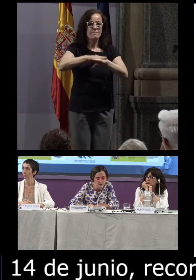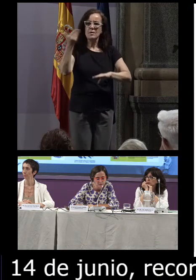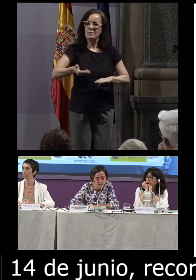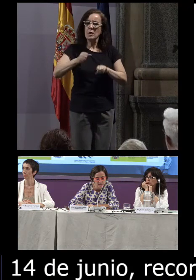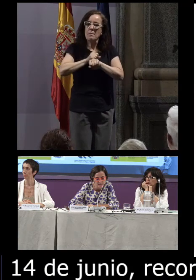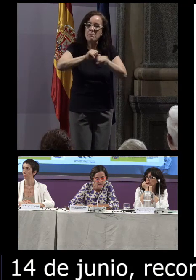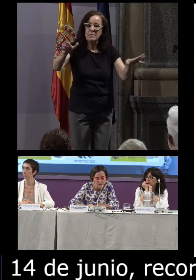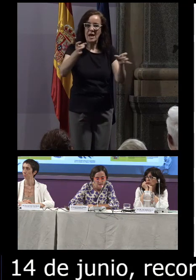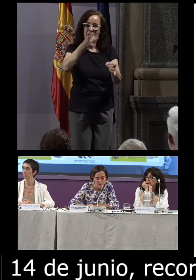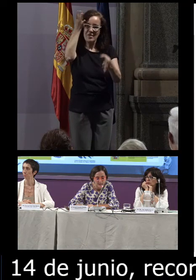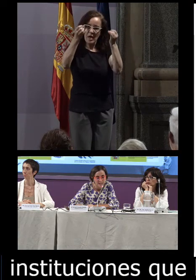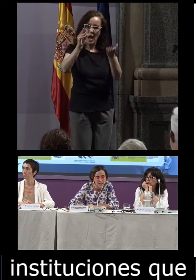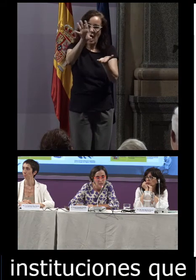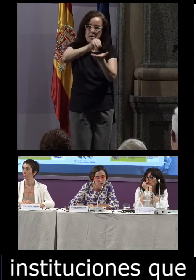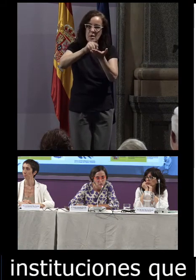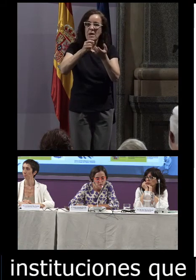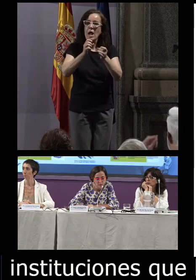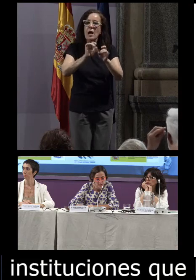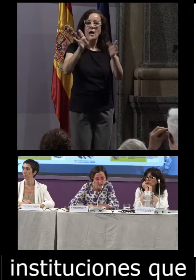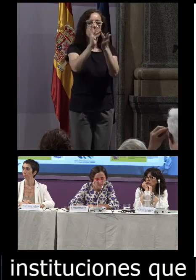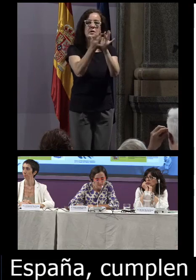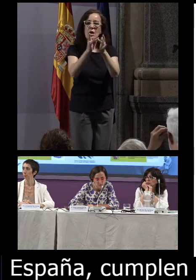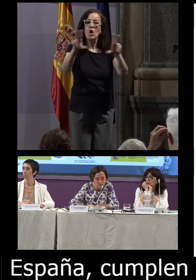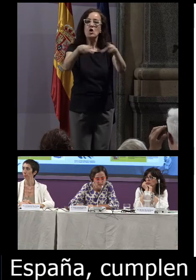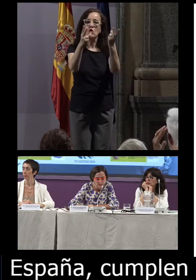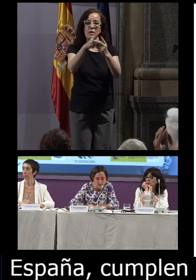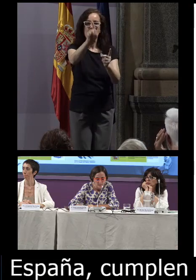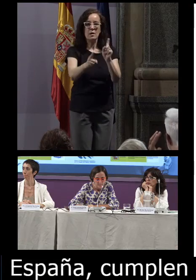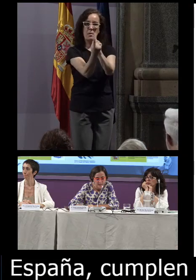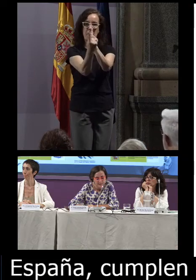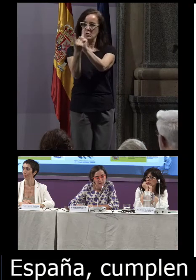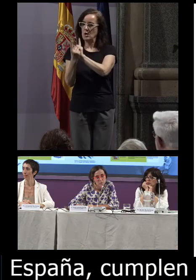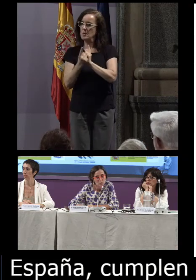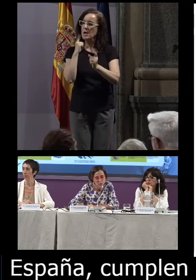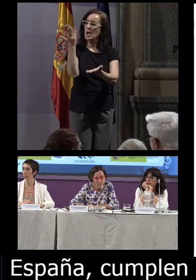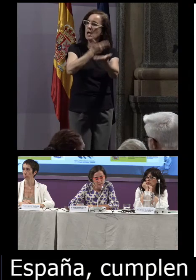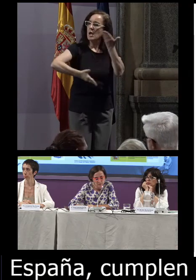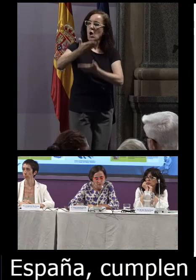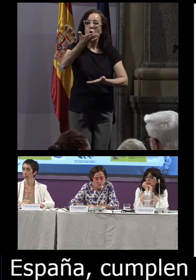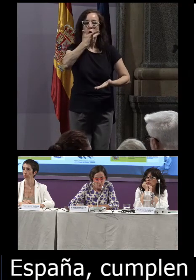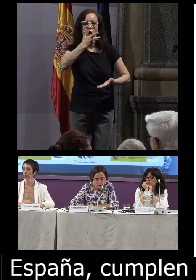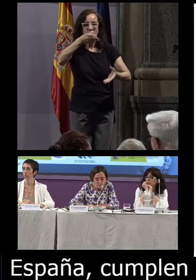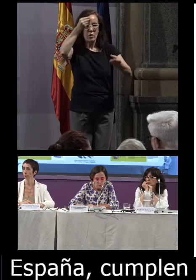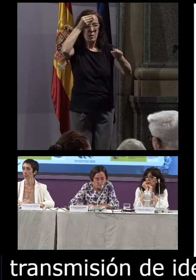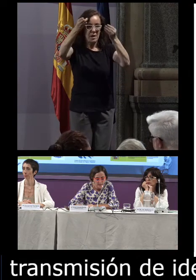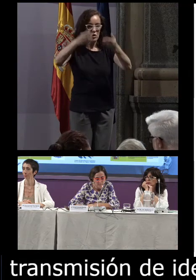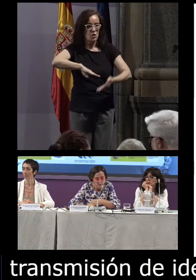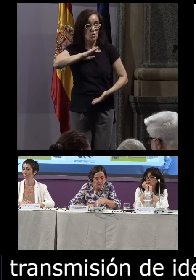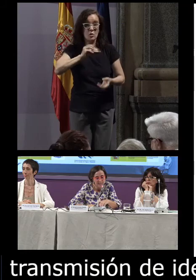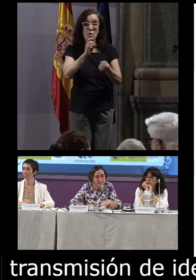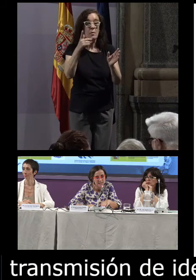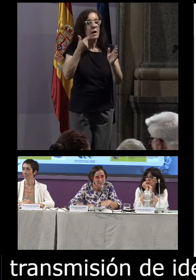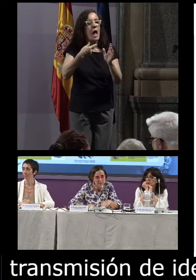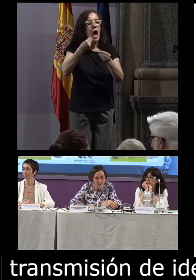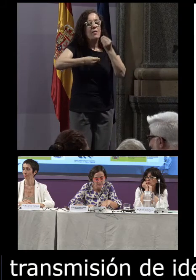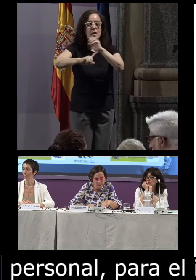transmisión de ideas, para la relación social y personal, para el intercambio de conocimiento y, sobre todo, para depurar